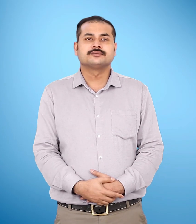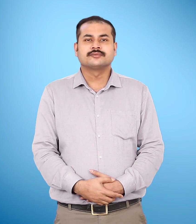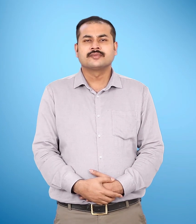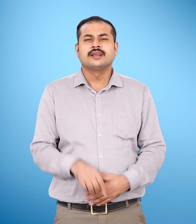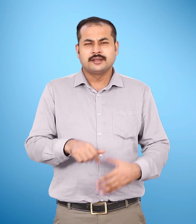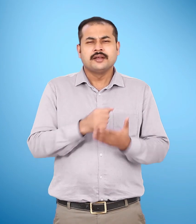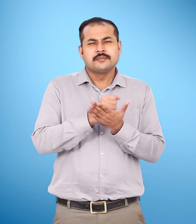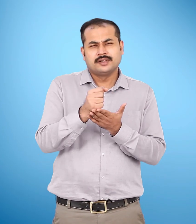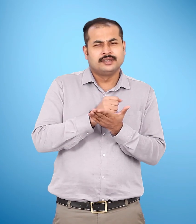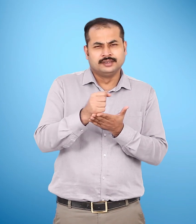अभ्यास